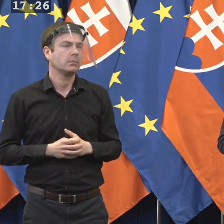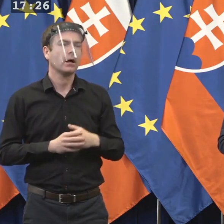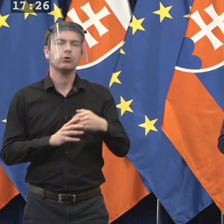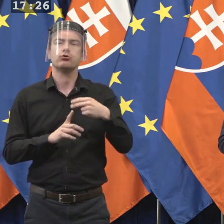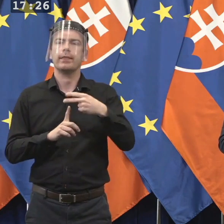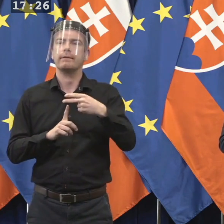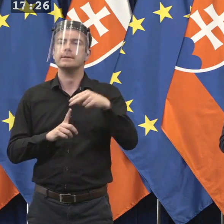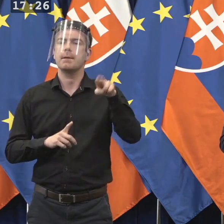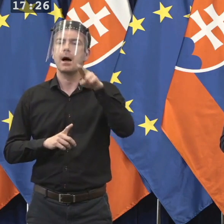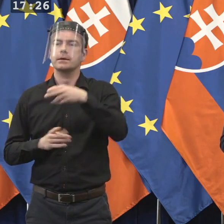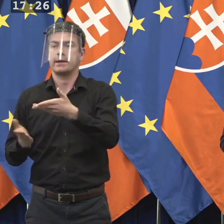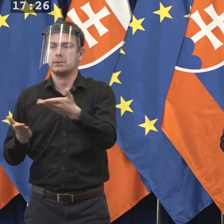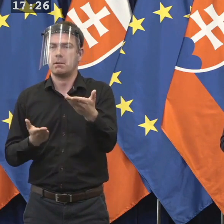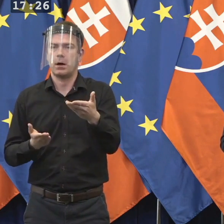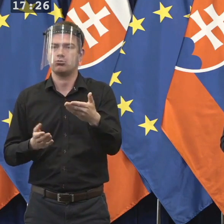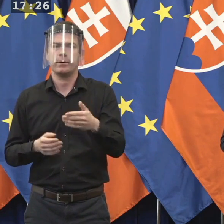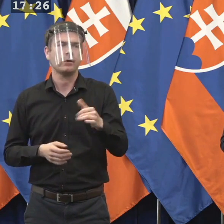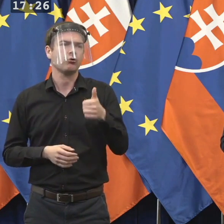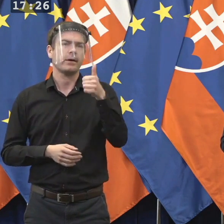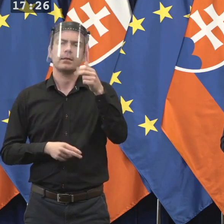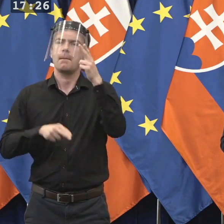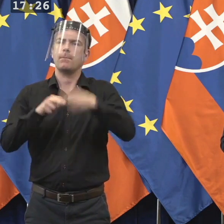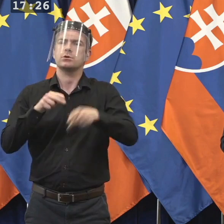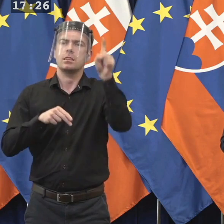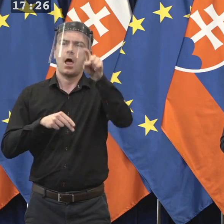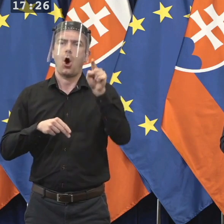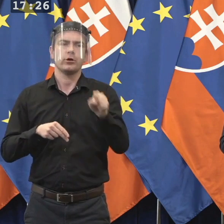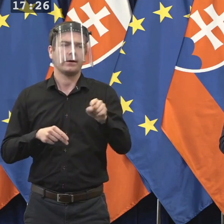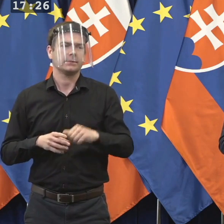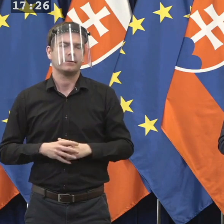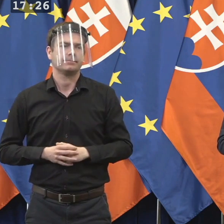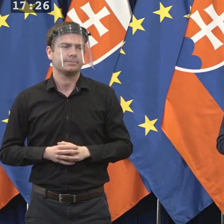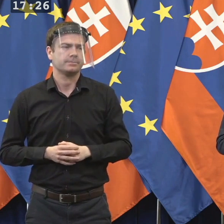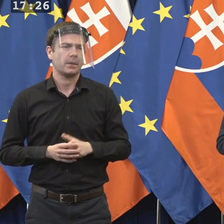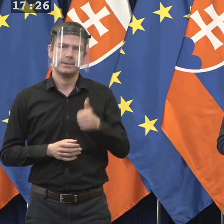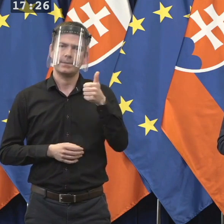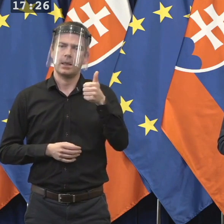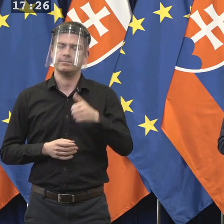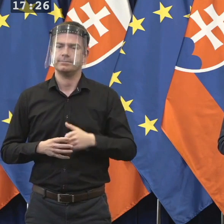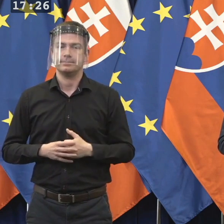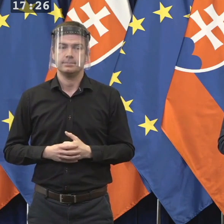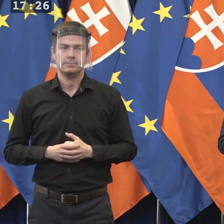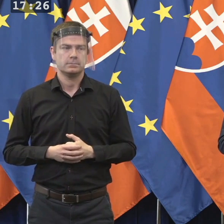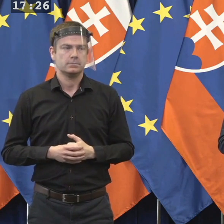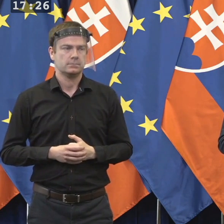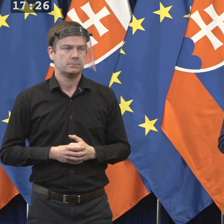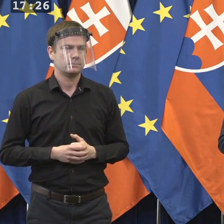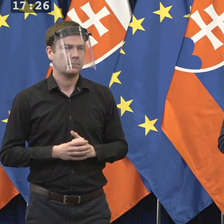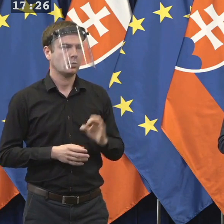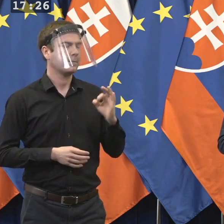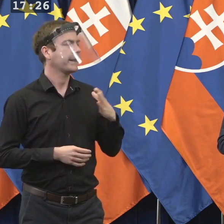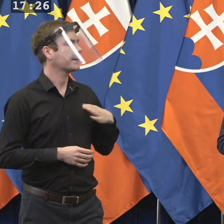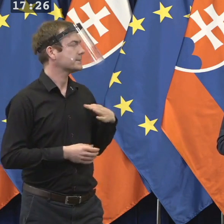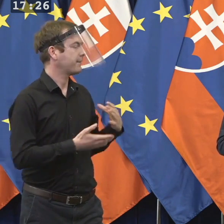druhom kole. Tak umožnime jej ešte asi jednu poslednú otázku, poprosíme. Jednu. Ďakujeme. Využijem teda, že tu máme aj